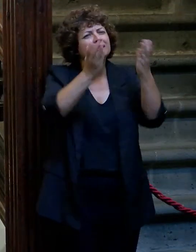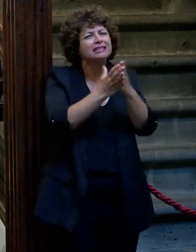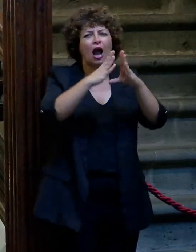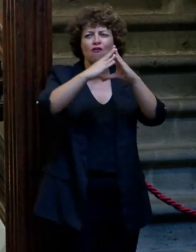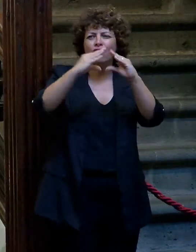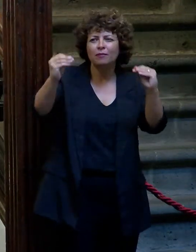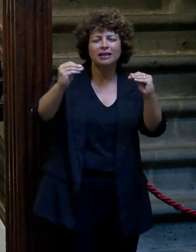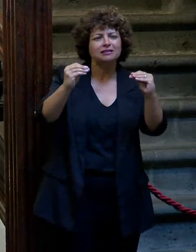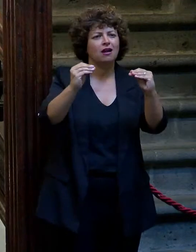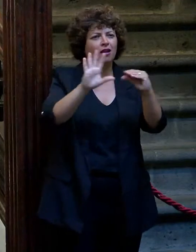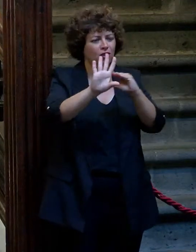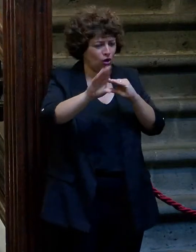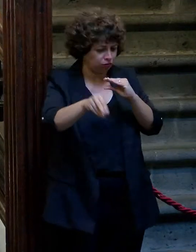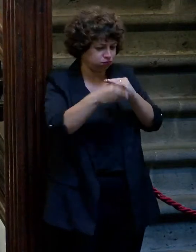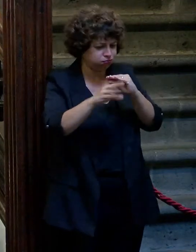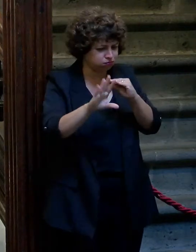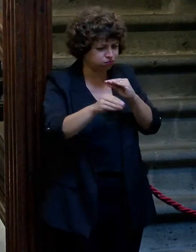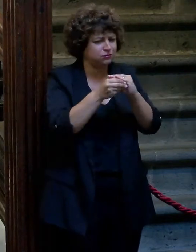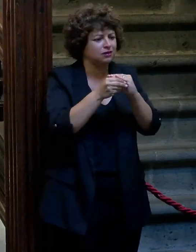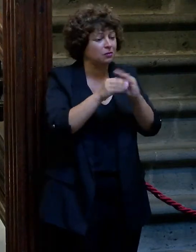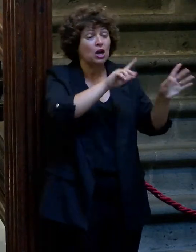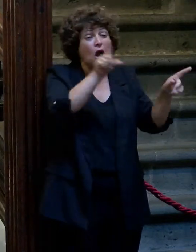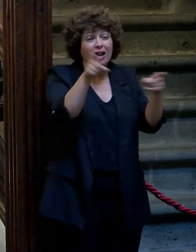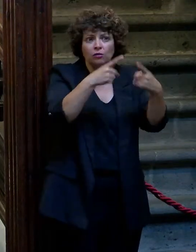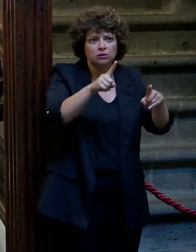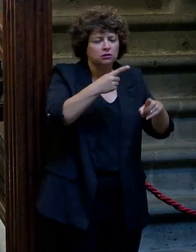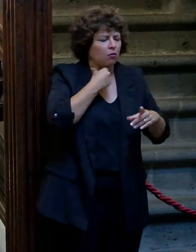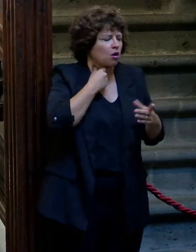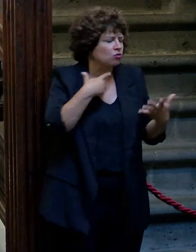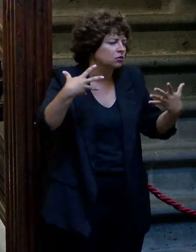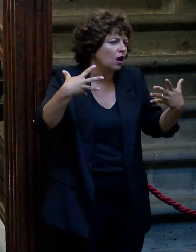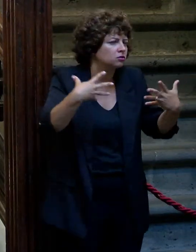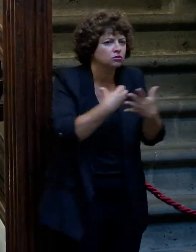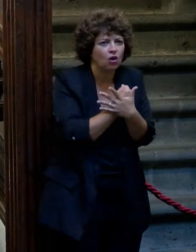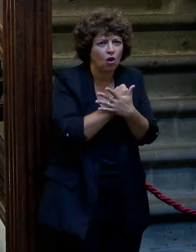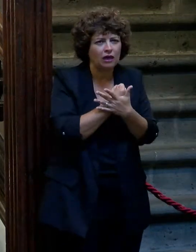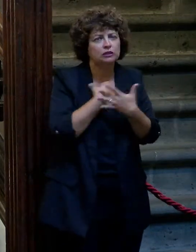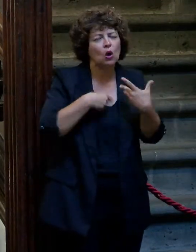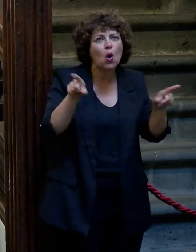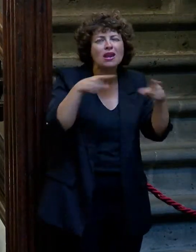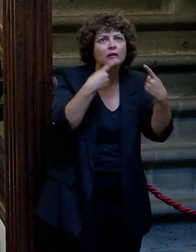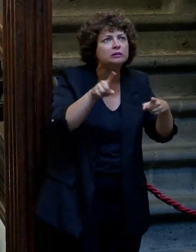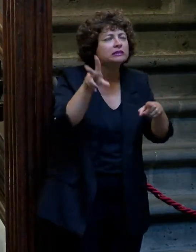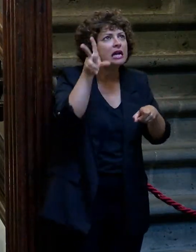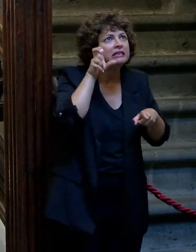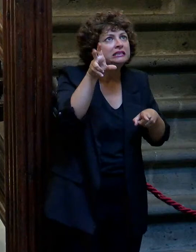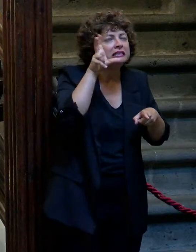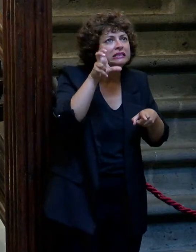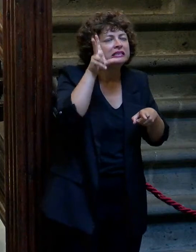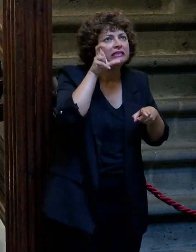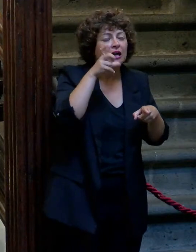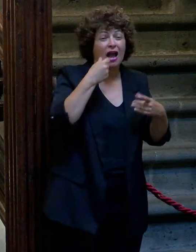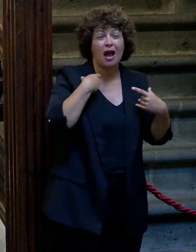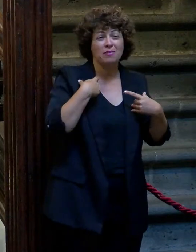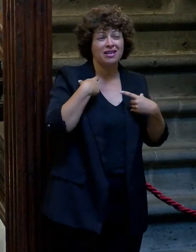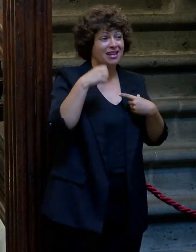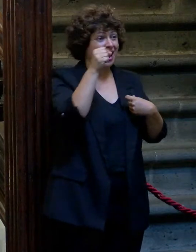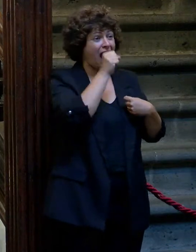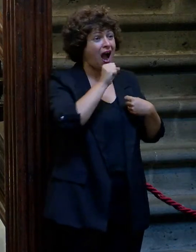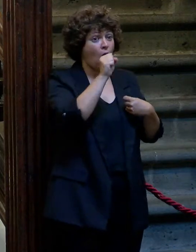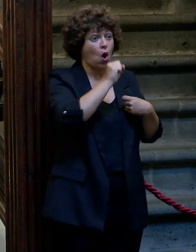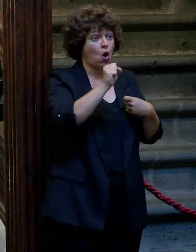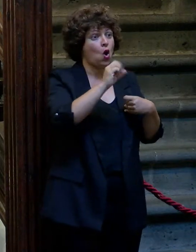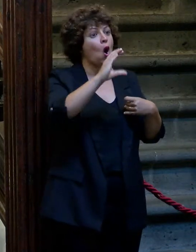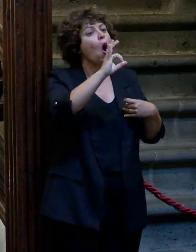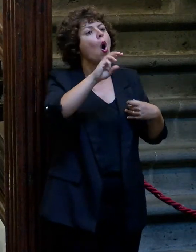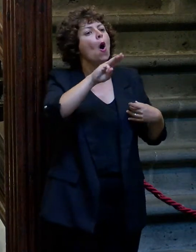anexos me llega más, pero la música me gusta toda, la música tú la escuchas y yo que no me gusta la ópera y he trabajado en